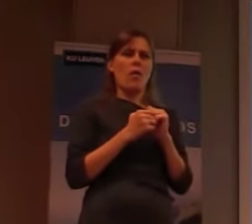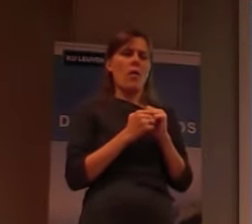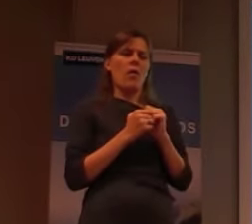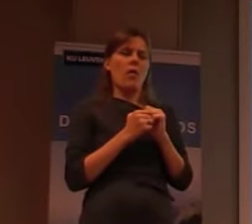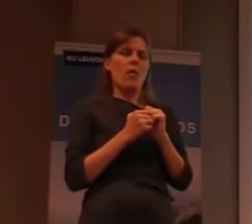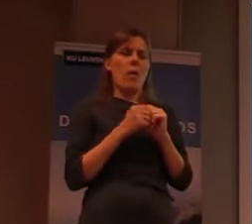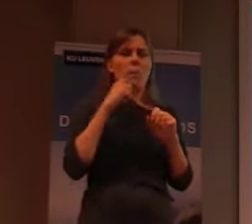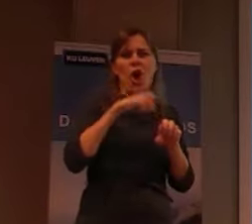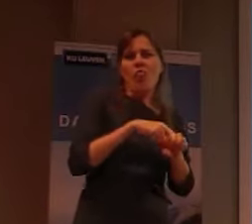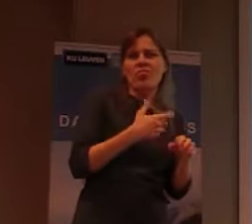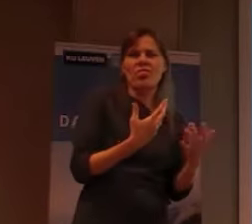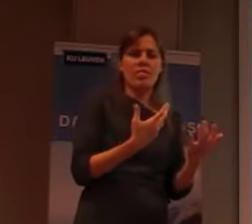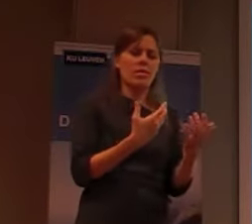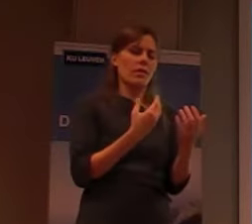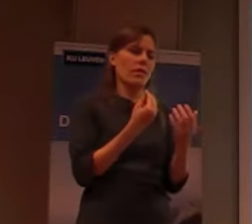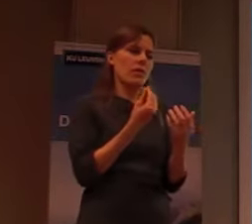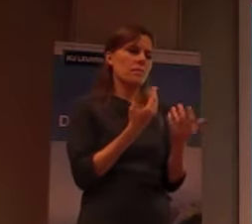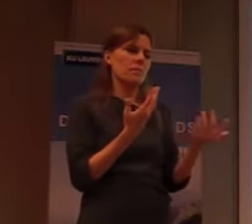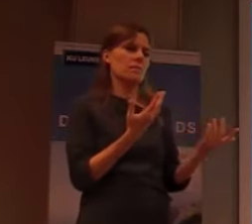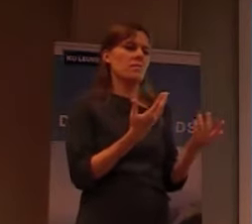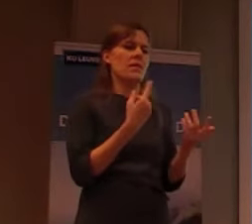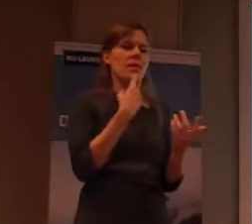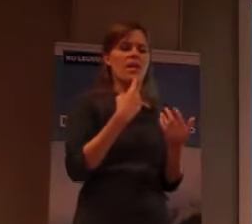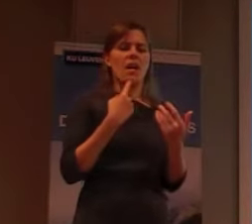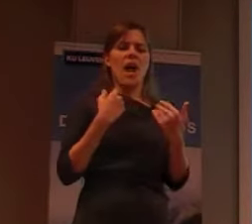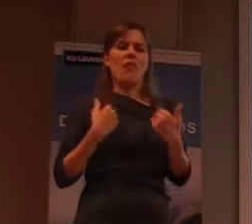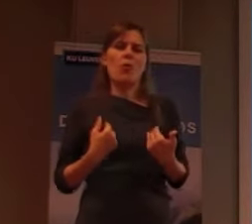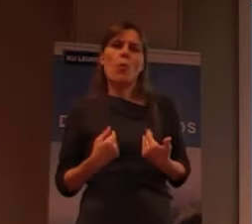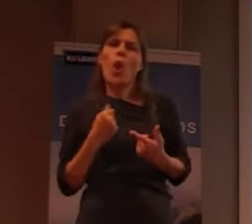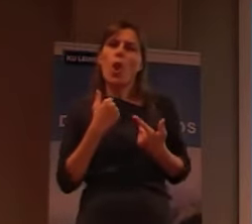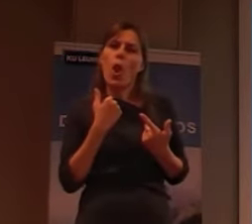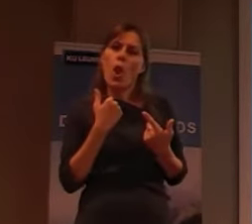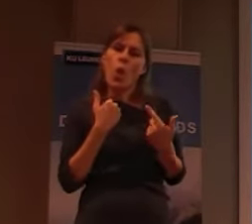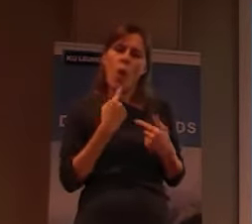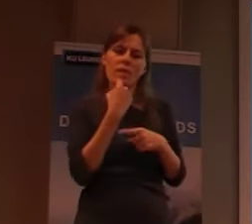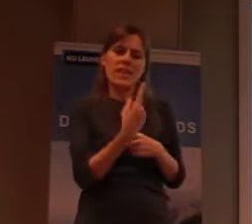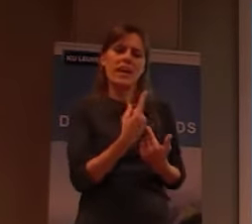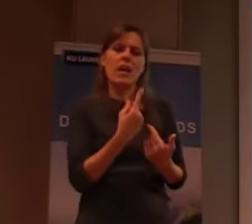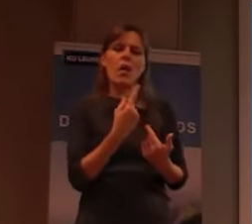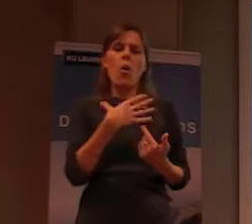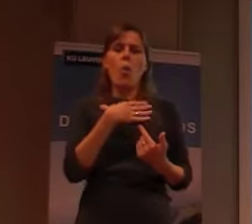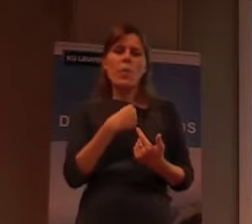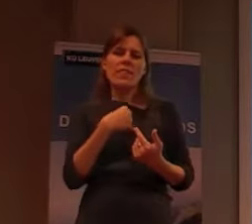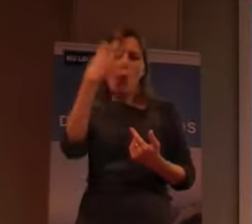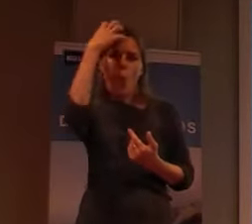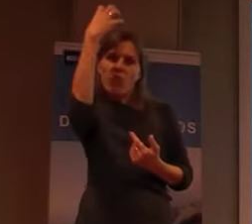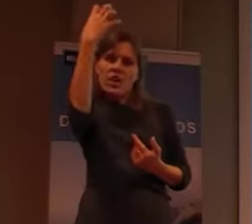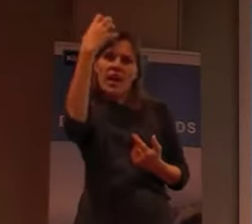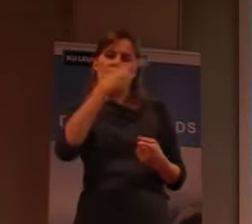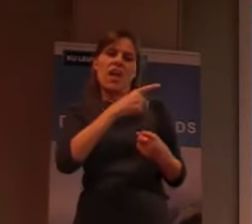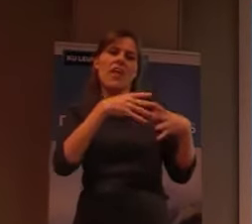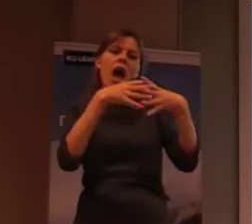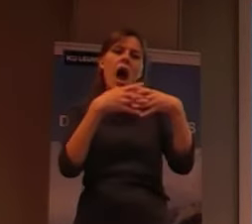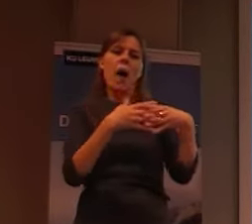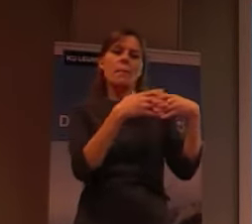de antropologe, heeft eigenlijk, gezegd, ja, dat, dat, de blanke overheid, in de Verenigde Staten, dan